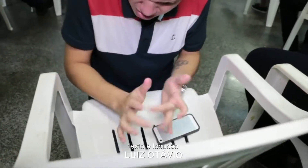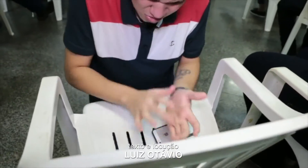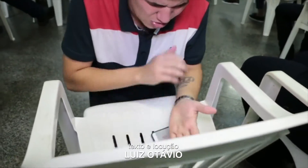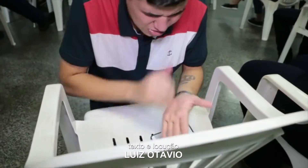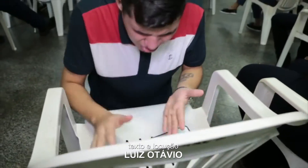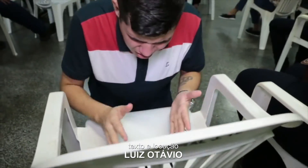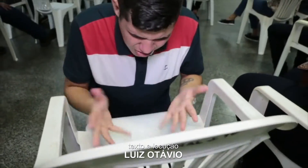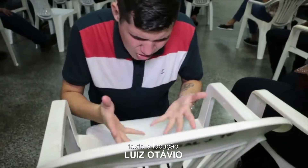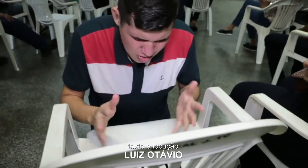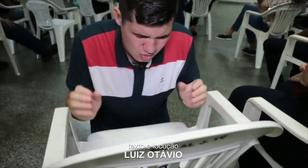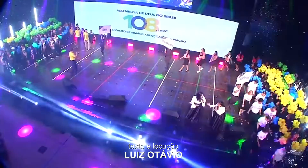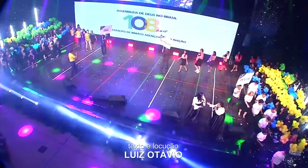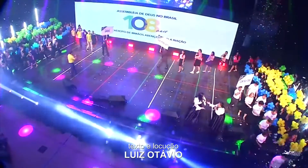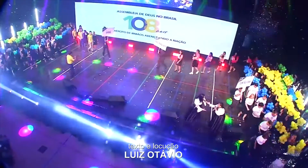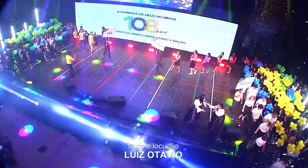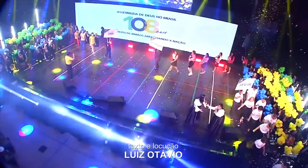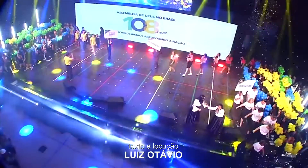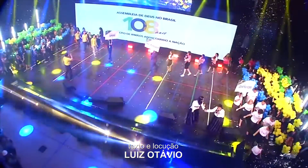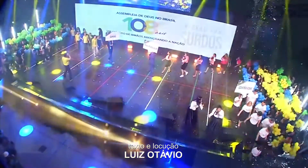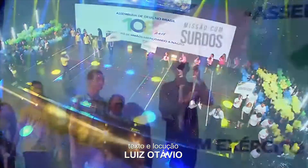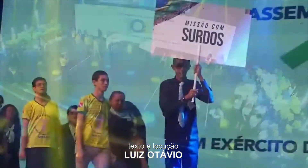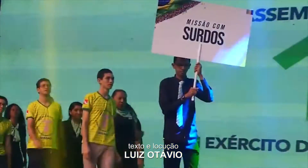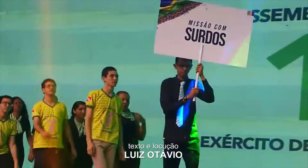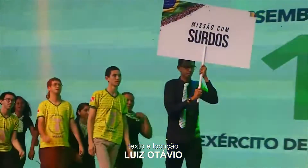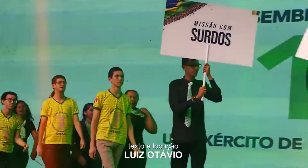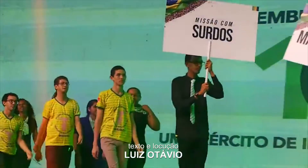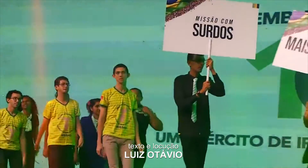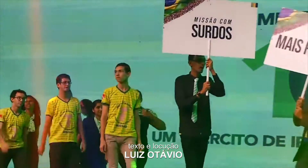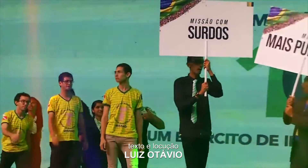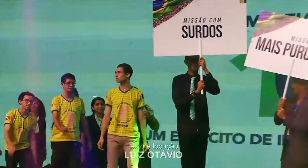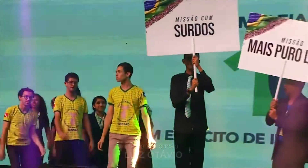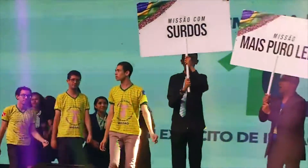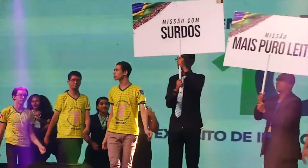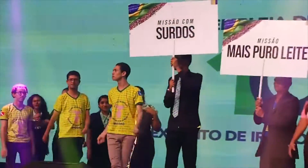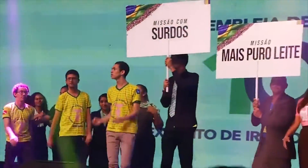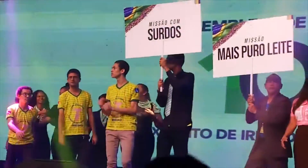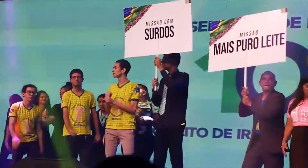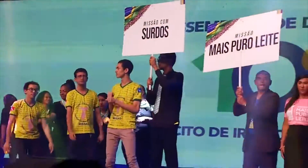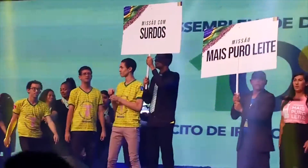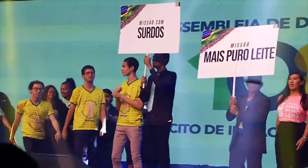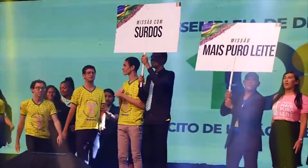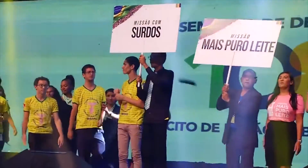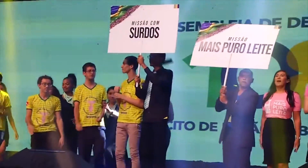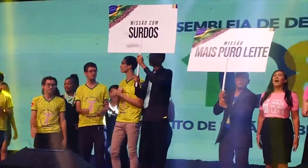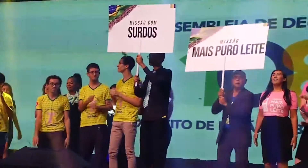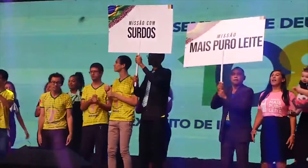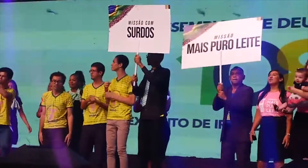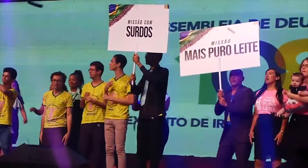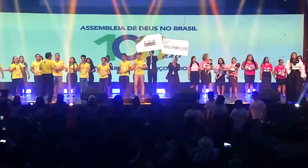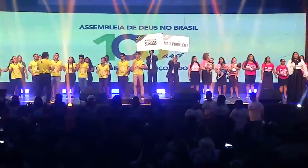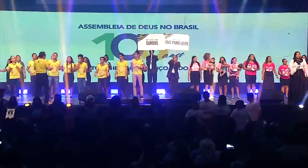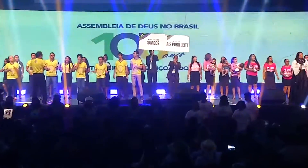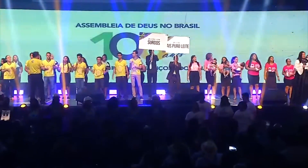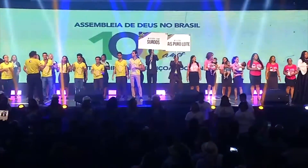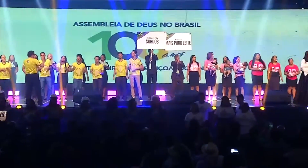em todos os cultos e eventos da igreja, proporcionando tradução simultânea em libras para todos os